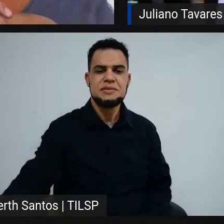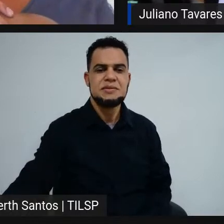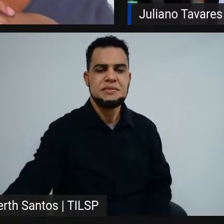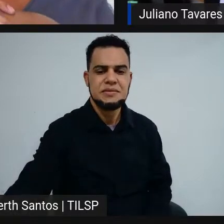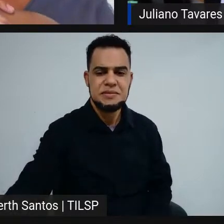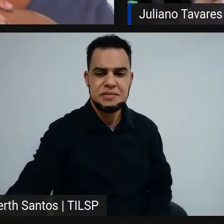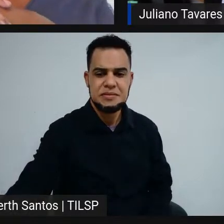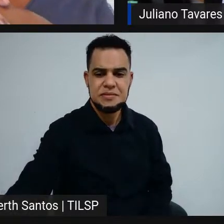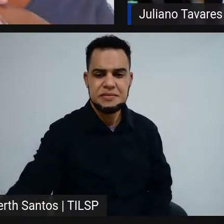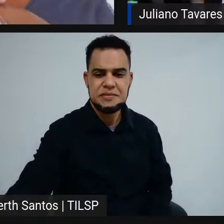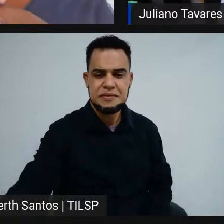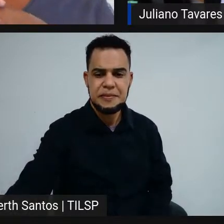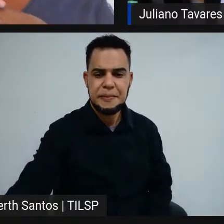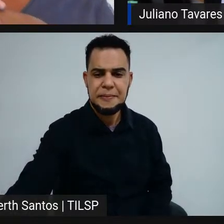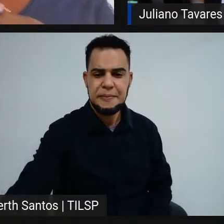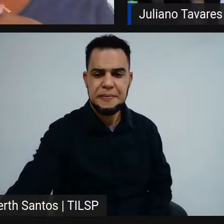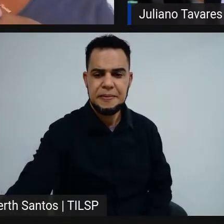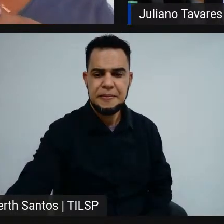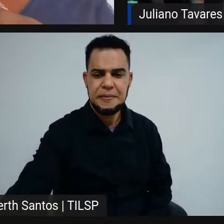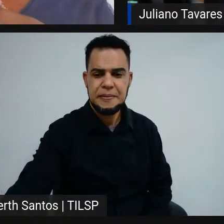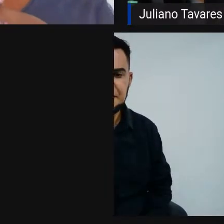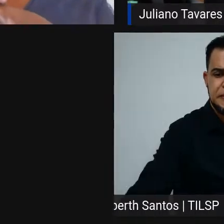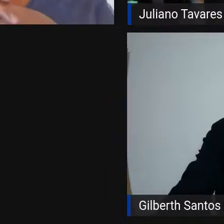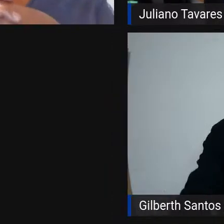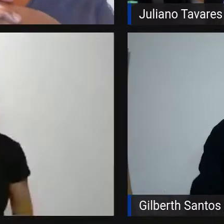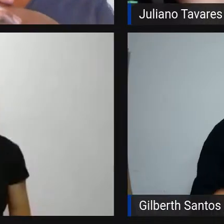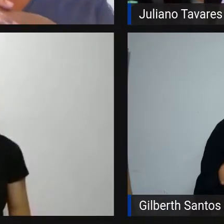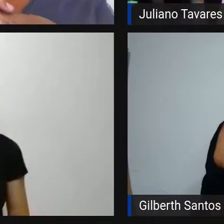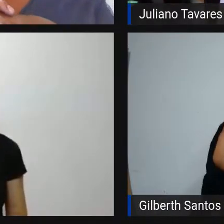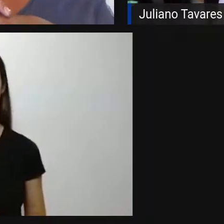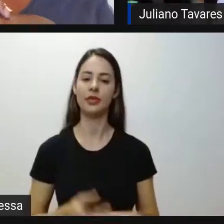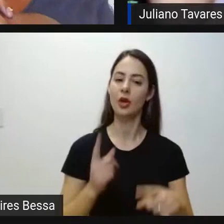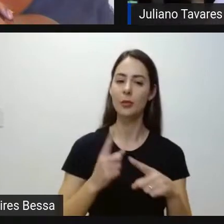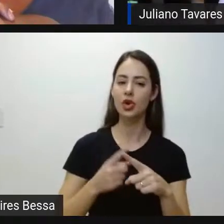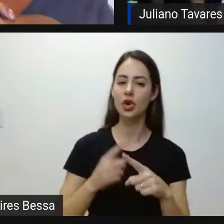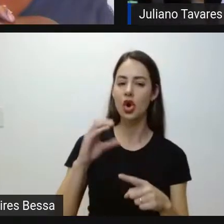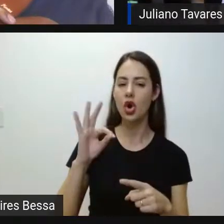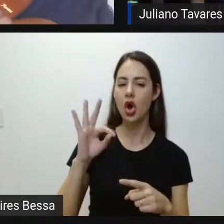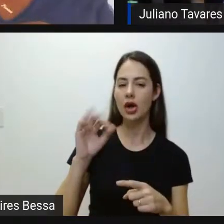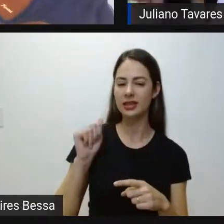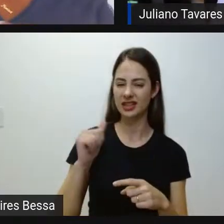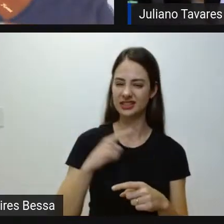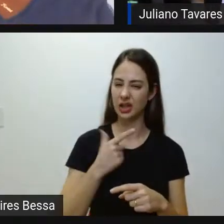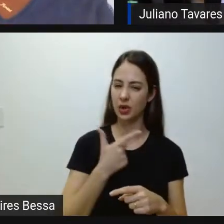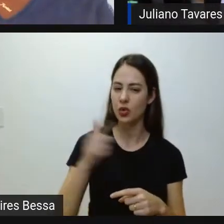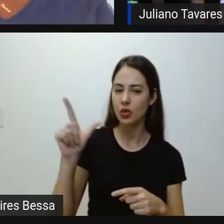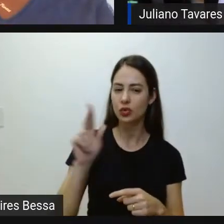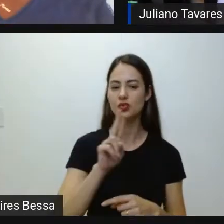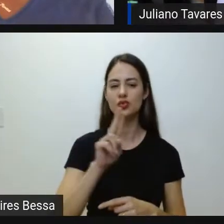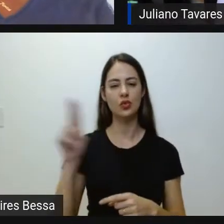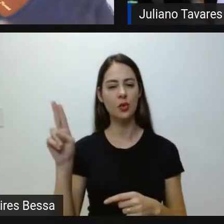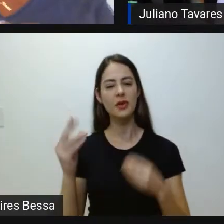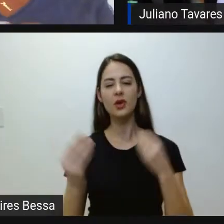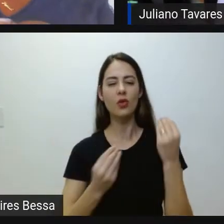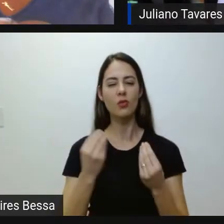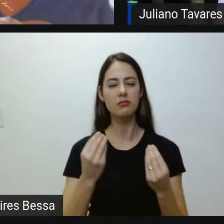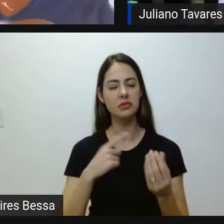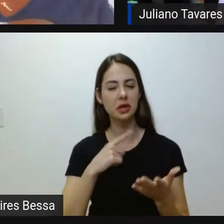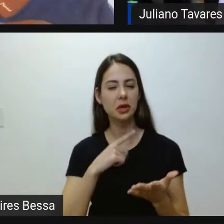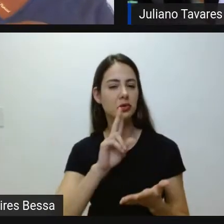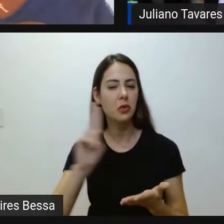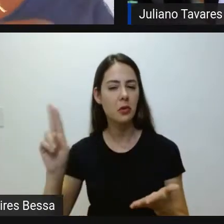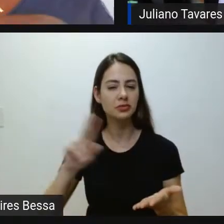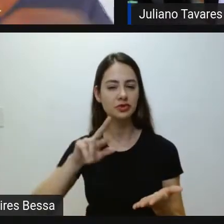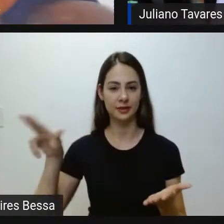cotas tem um outro nome? Por que é ações afirmativas? Por que é isso mesmo? Surgiu assim? É, isso